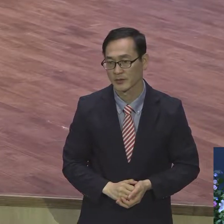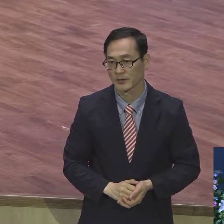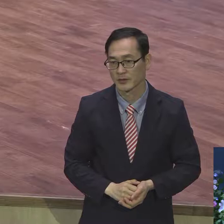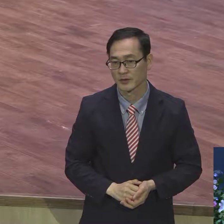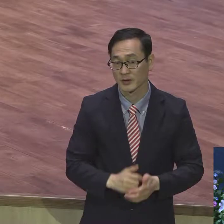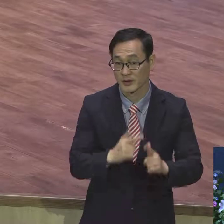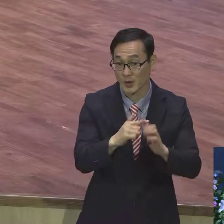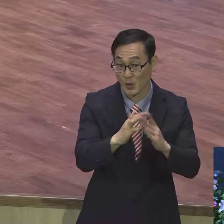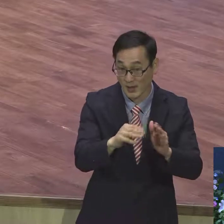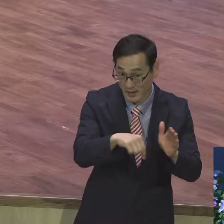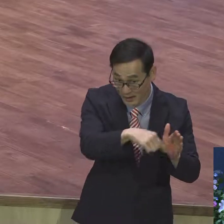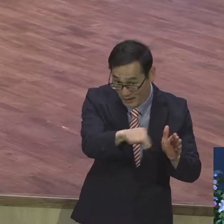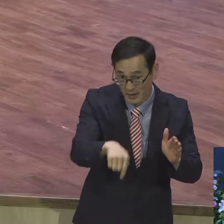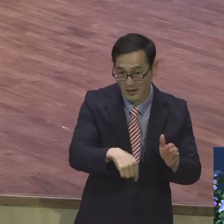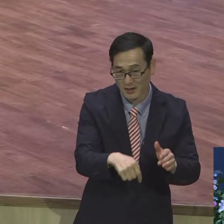박살을 냅니다.